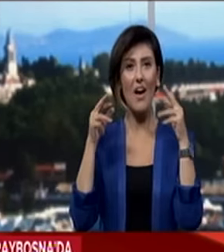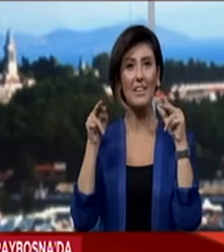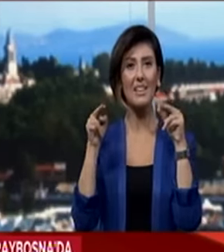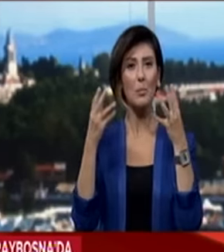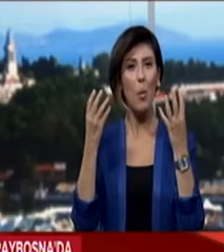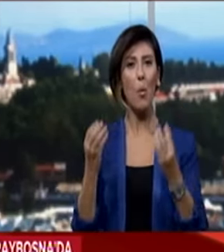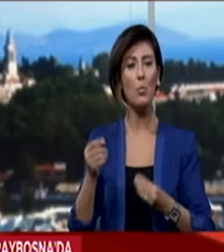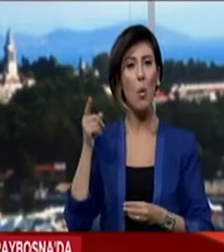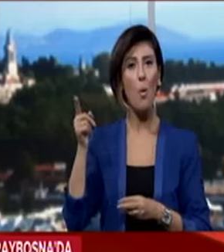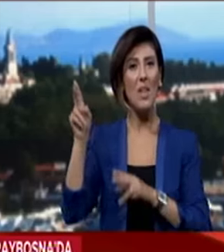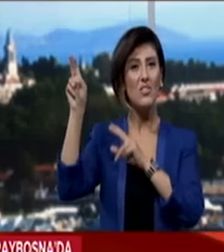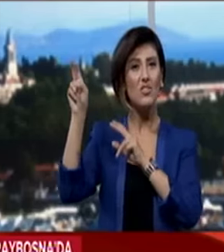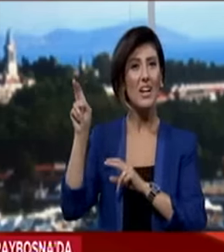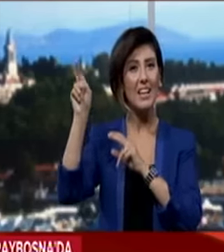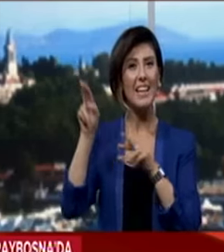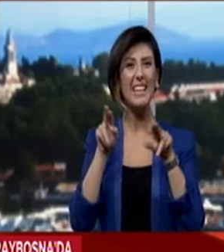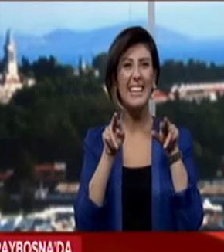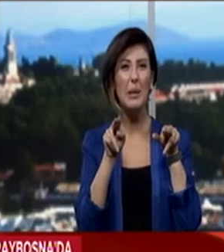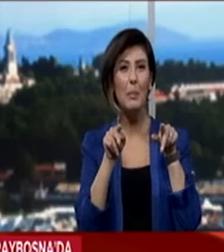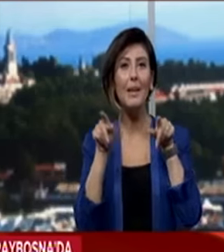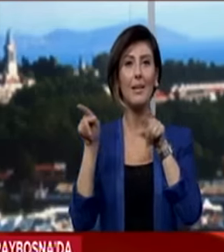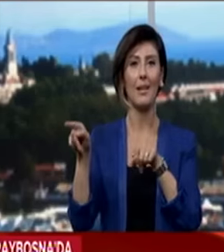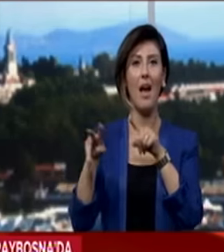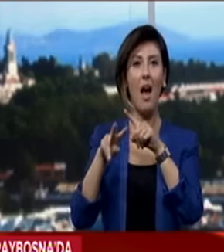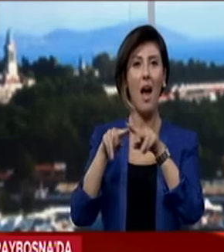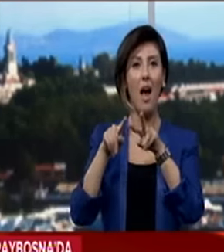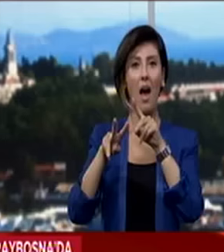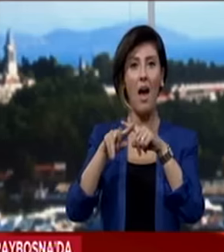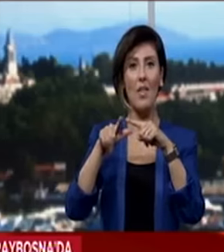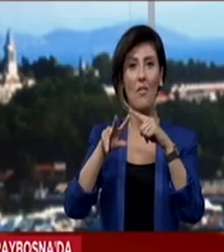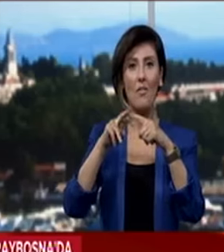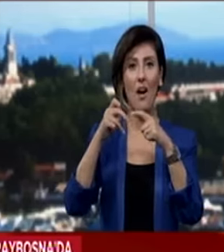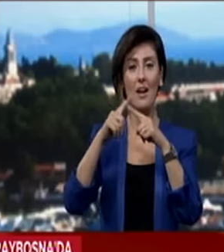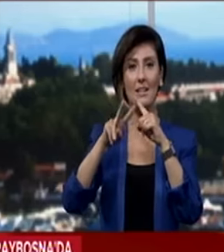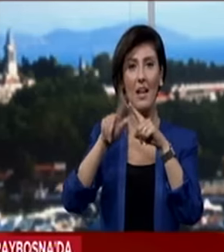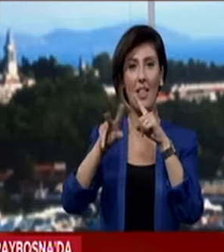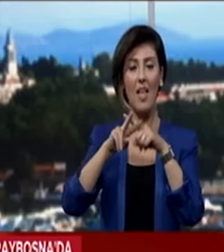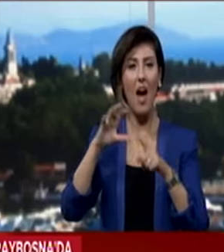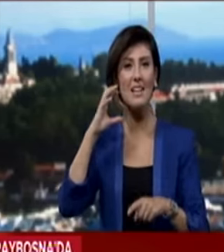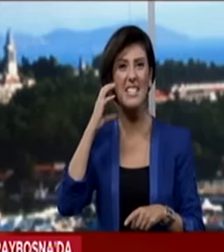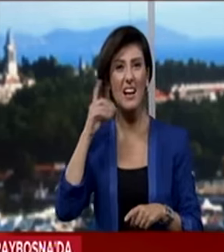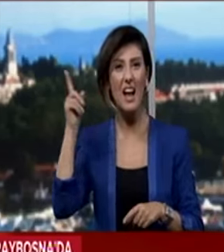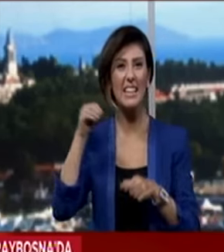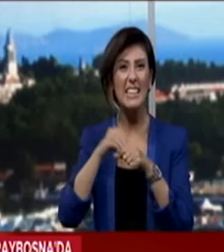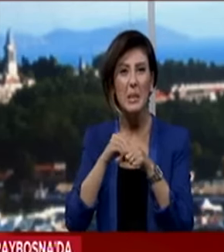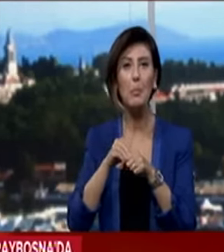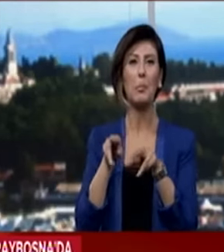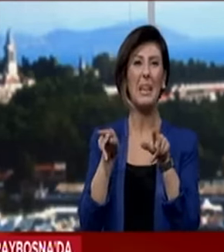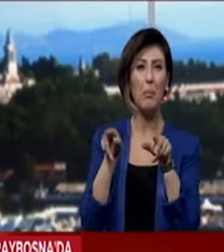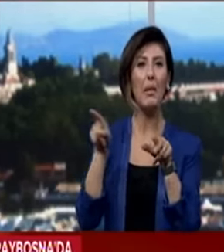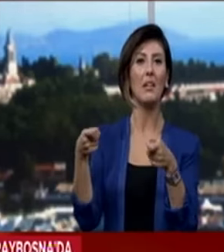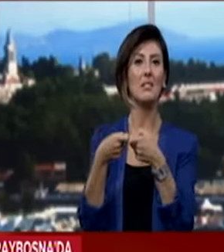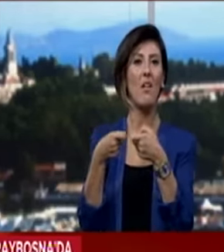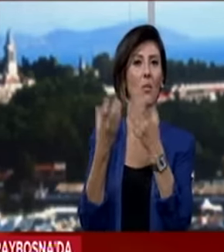Onlar Çanakkale'dekiler gibi davrandılar. Onlar Anafartalar'da, Sakarya'dakiler gibi davrandılar.